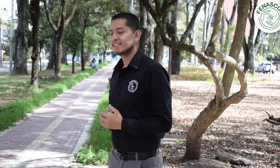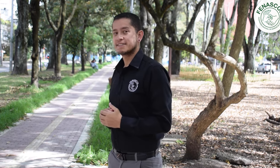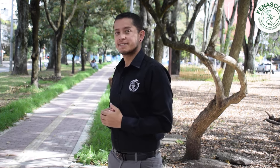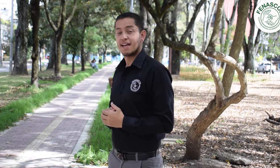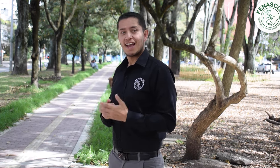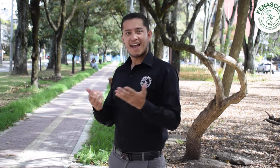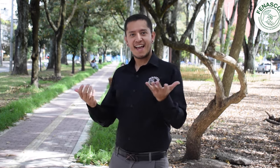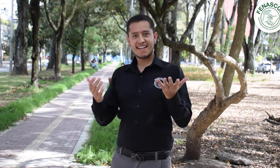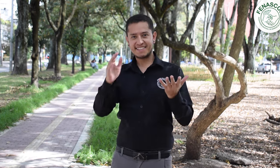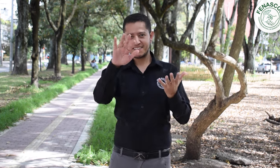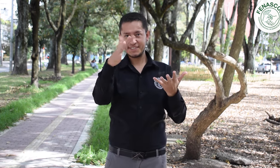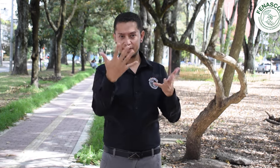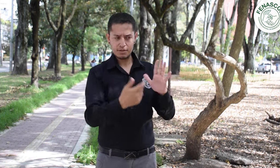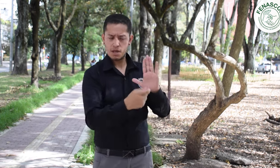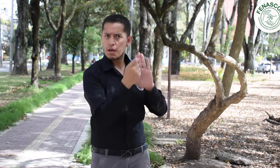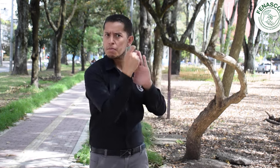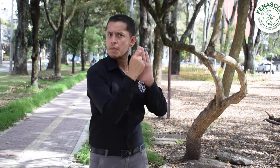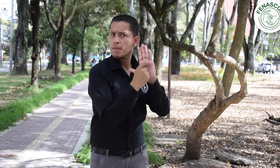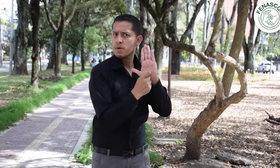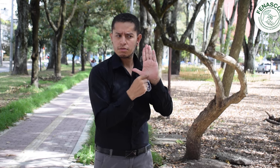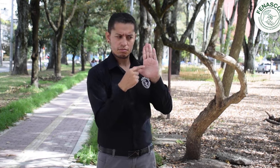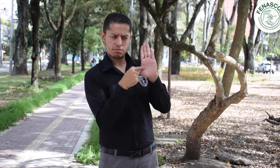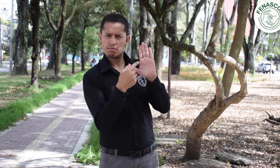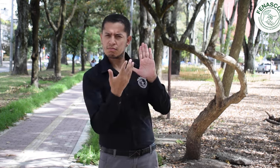Así que, si cumples con los requisitos.